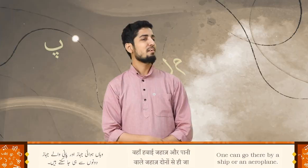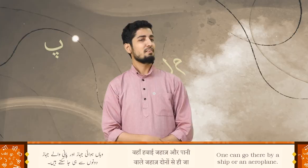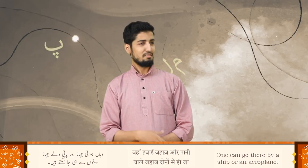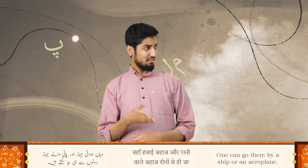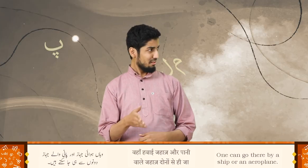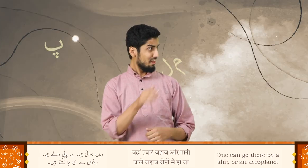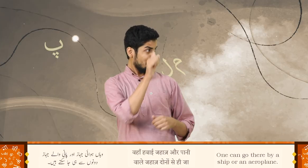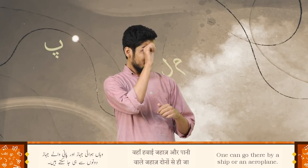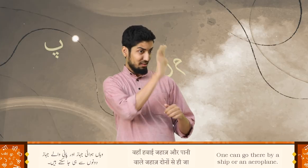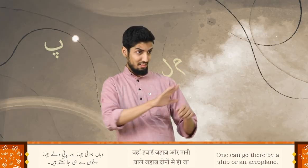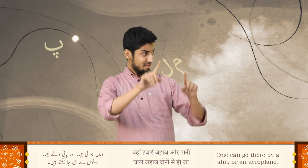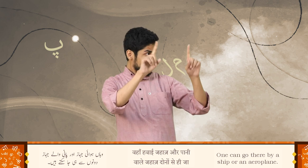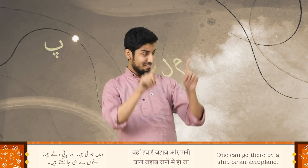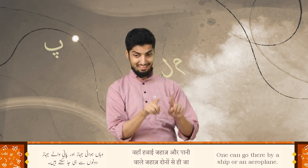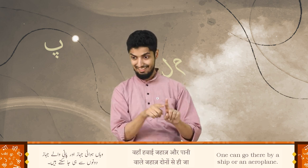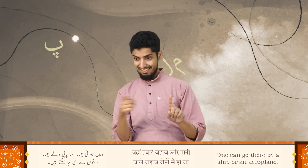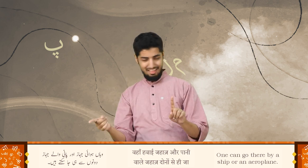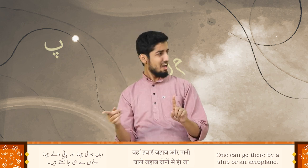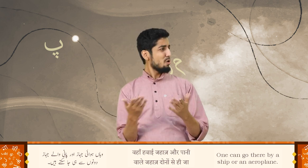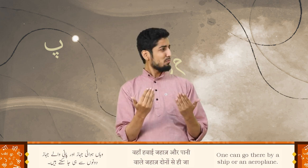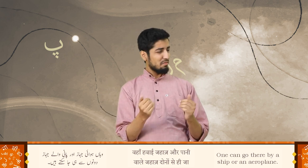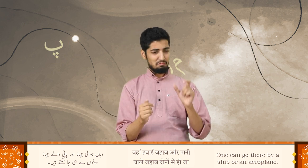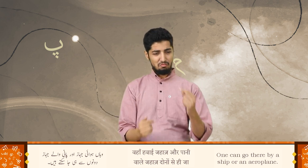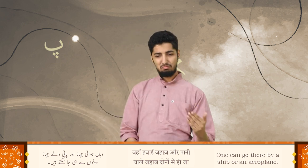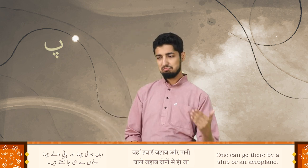وہاں ہوای جہاز اور پانی والے جہاز دونوں سے ہی جا سکتے ہیں